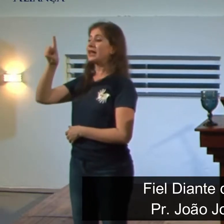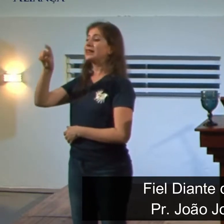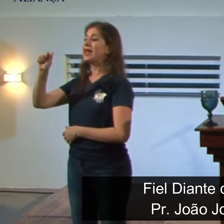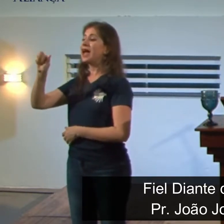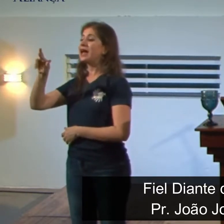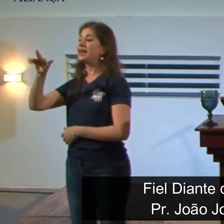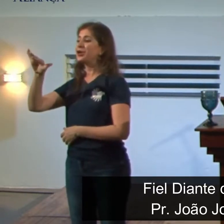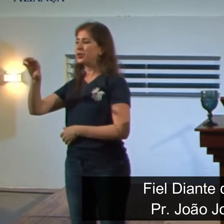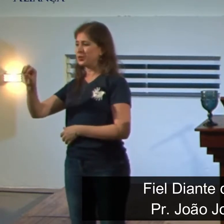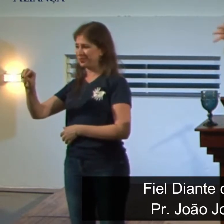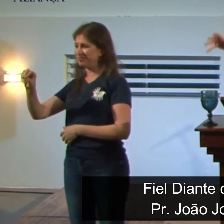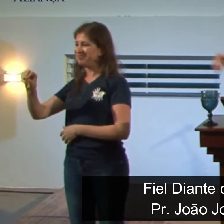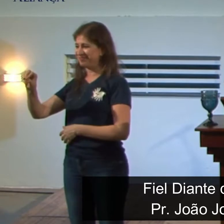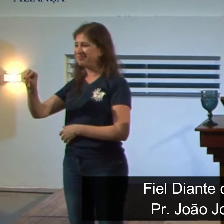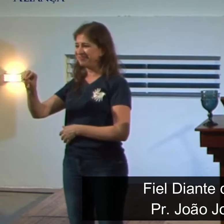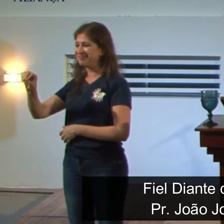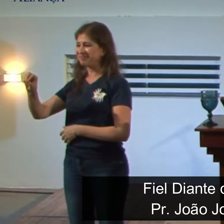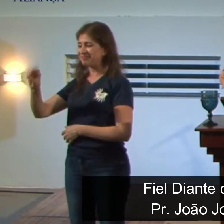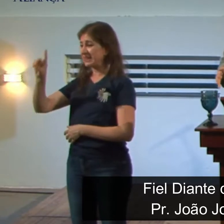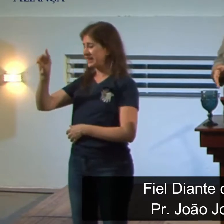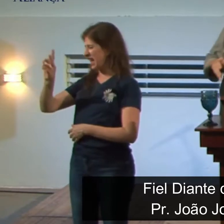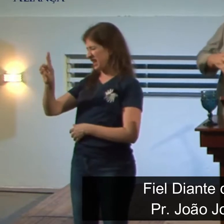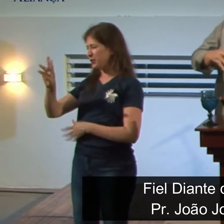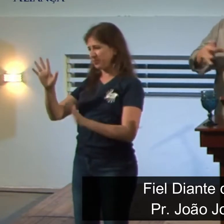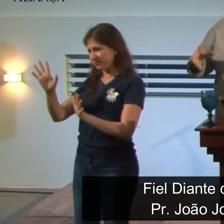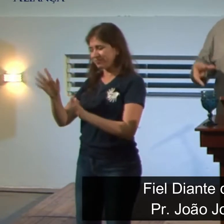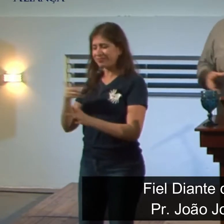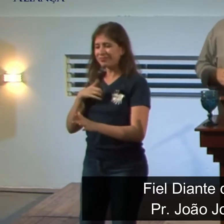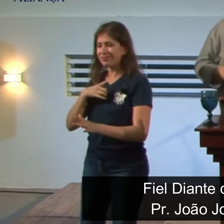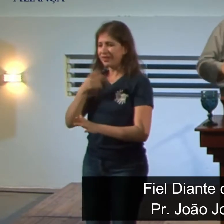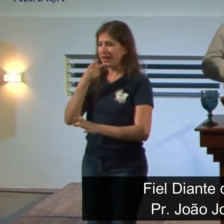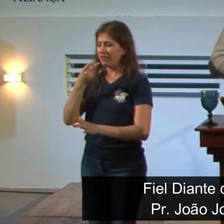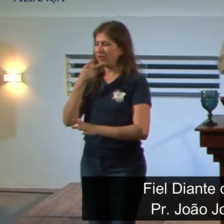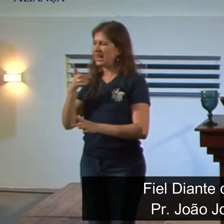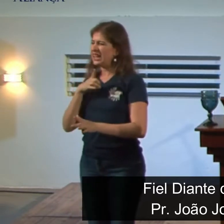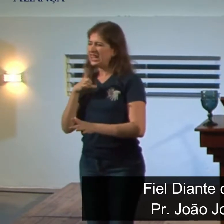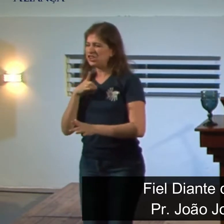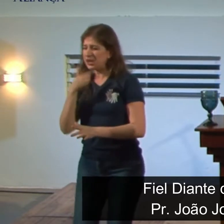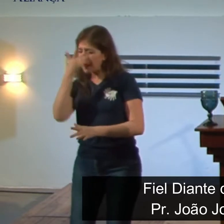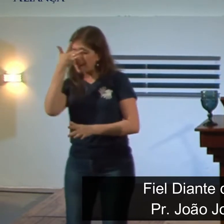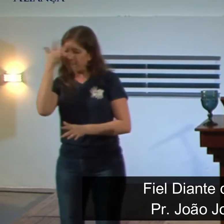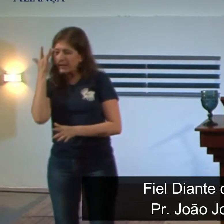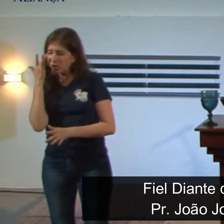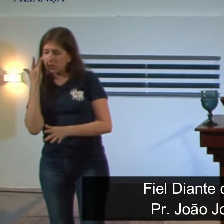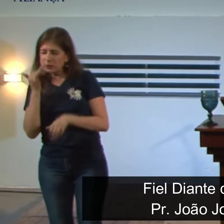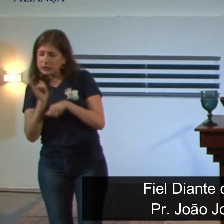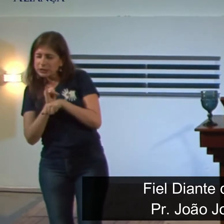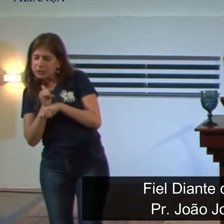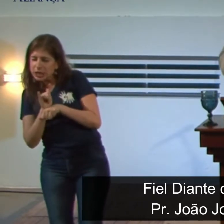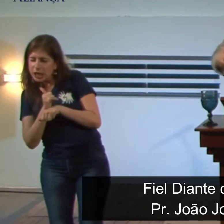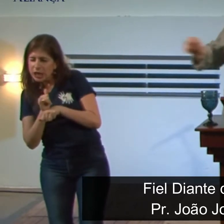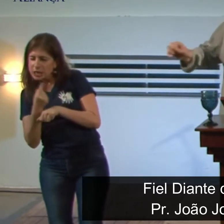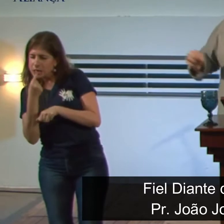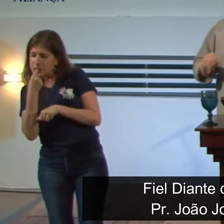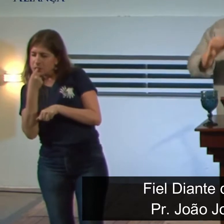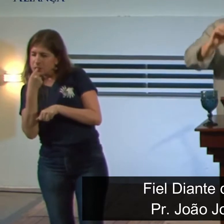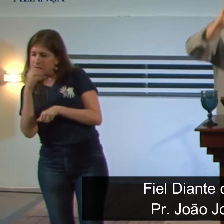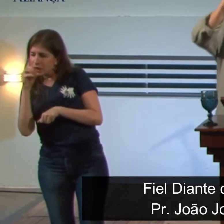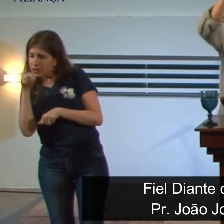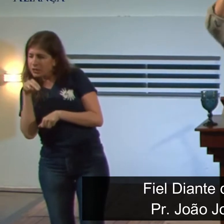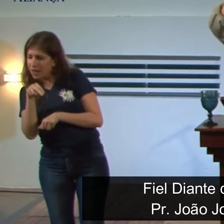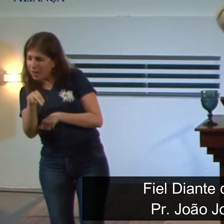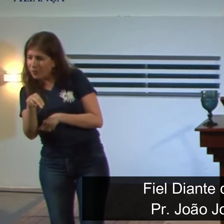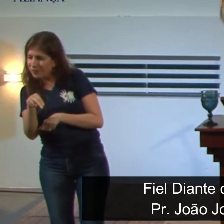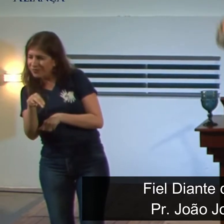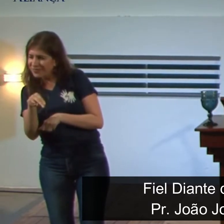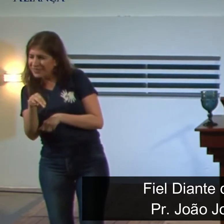alguns, sempre tem o povo do contra, sempre tem os adversários, opositores, montaram uma estratégia e disseram o seguinte,